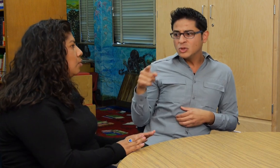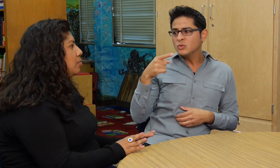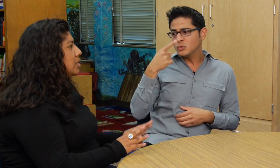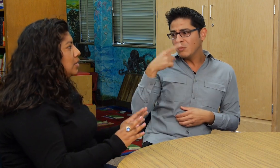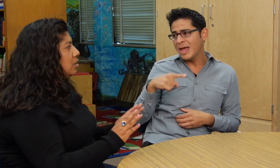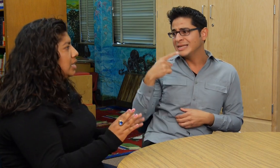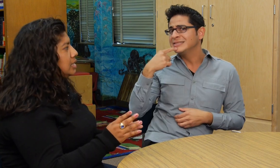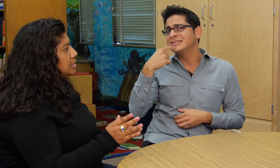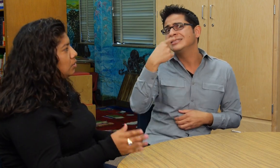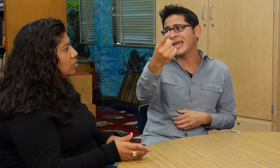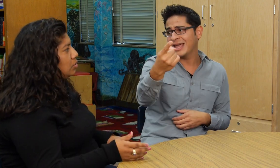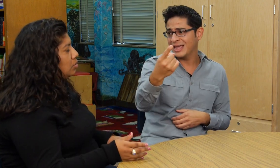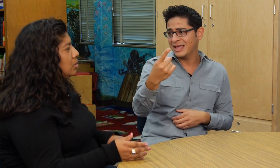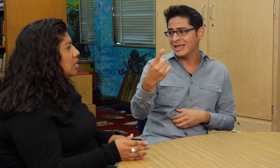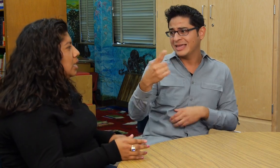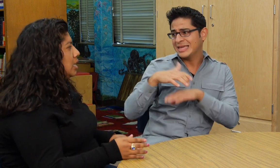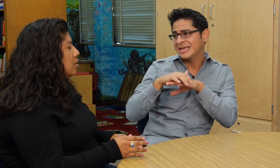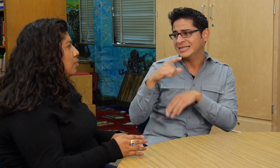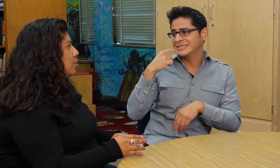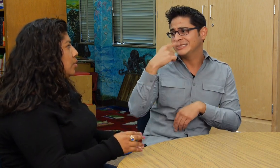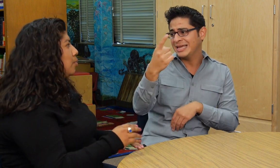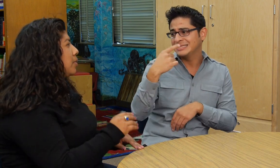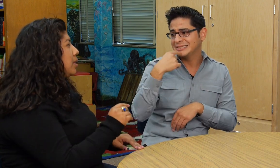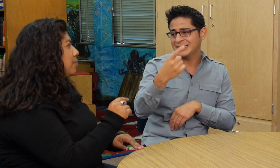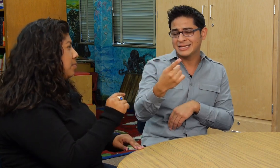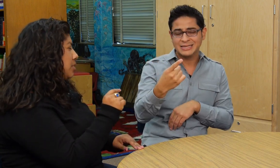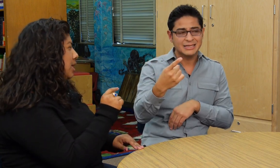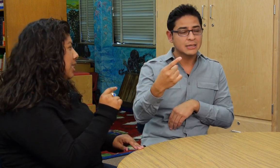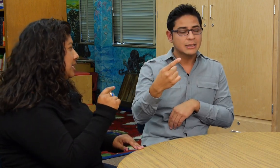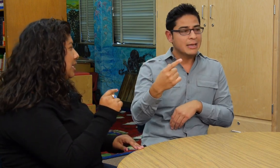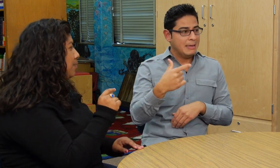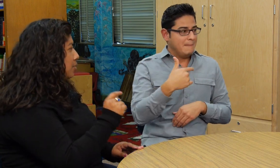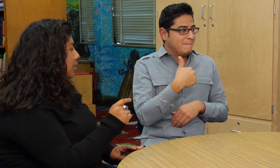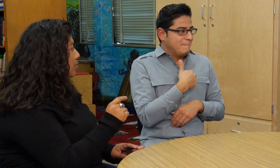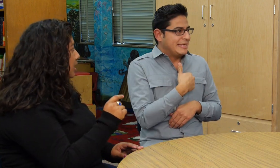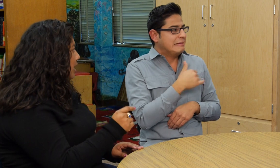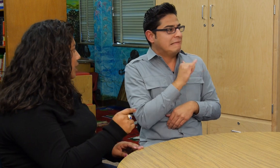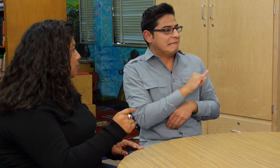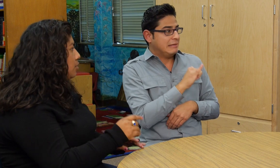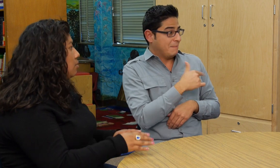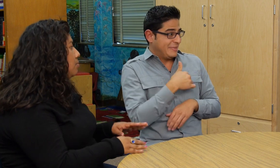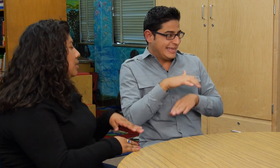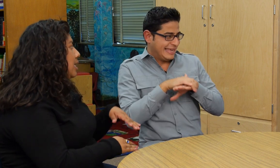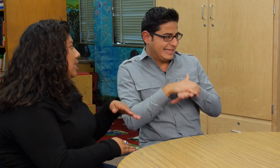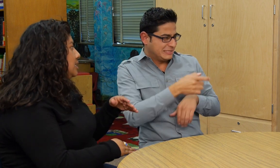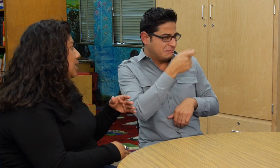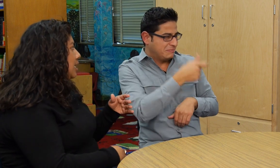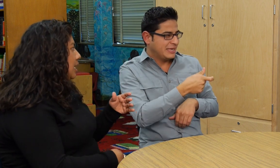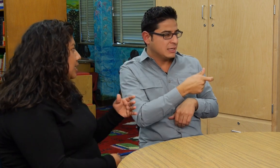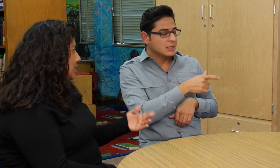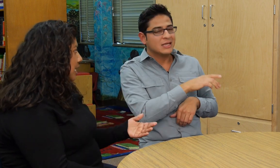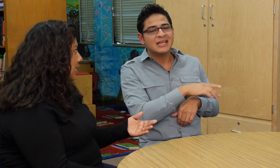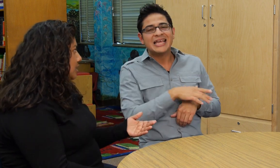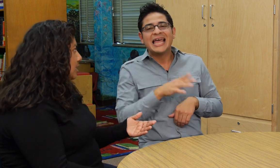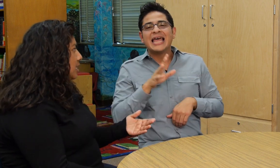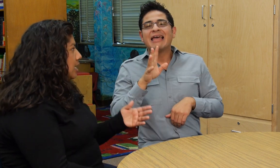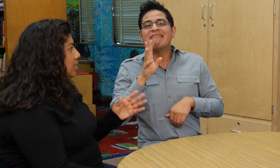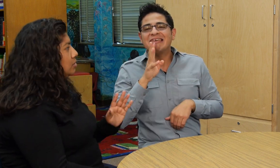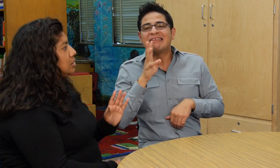¿por qué no le dice el otro? Y, como yo, pues, decirle poquito en inglés, pero no podía decirle enseñas. Entonces,